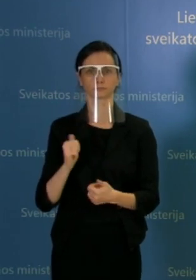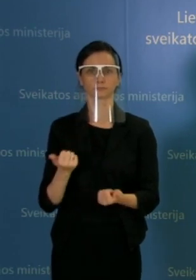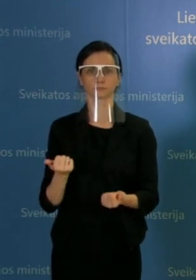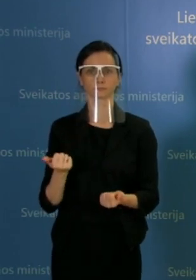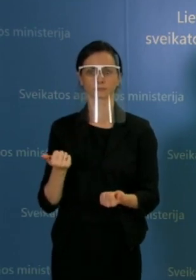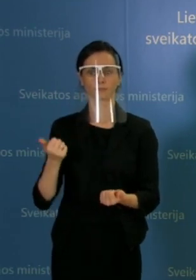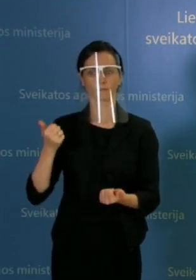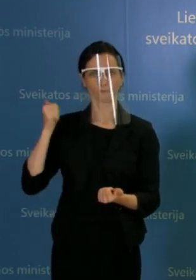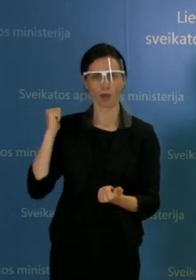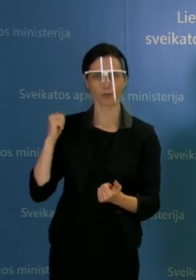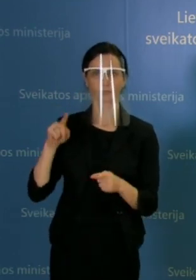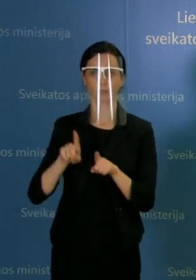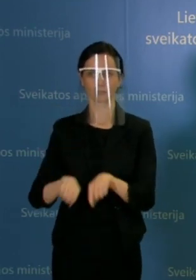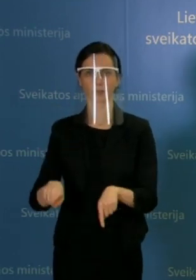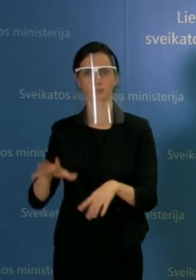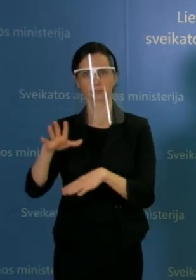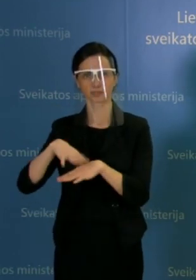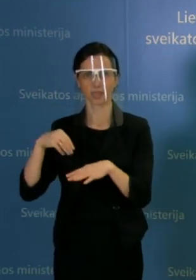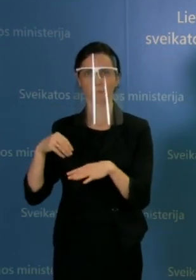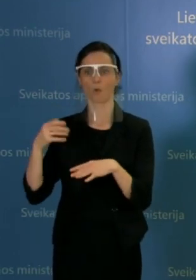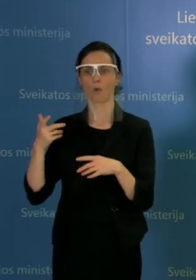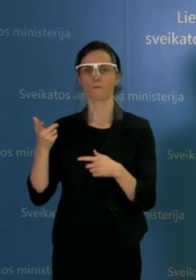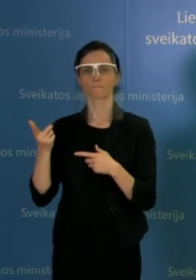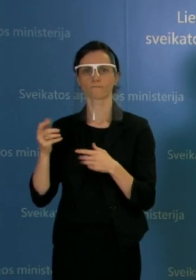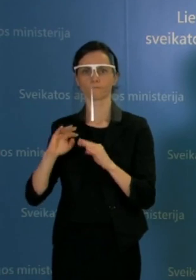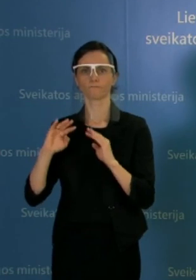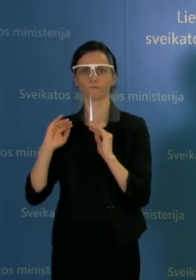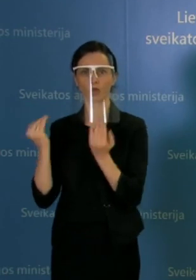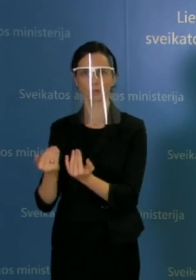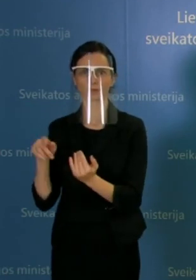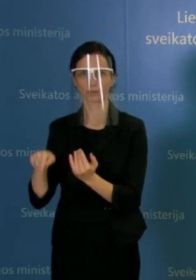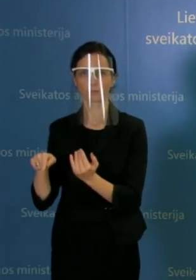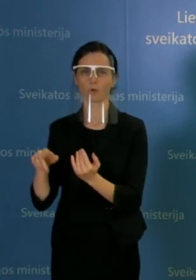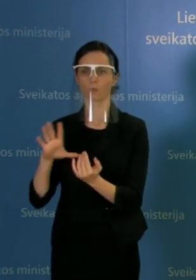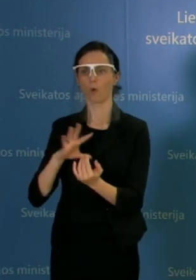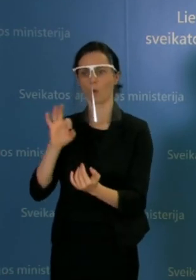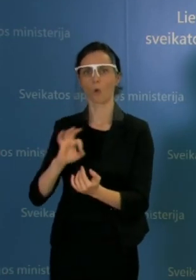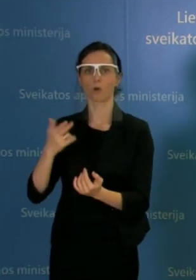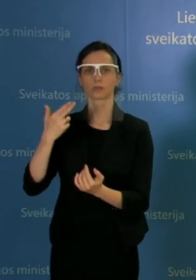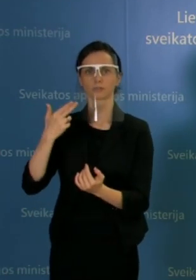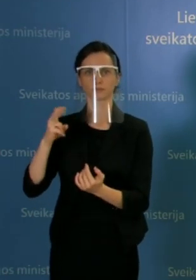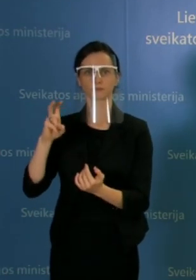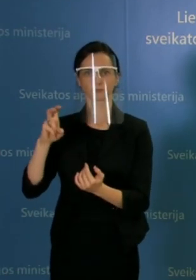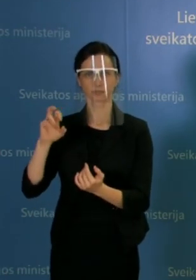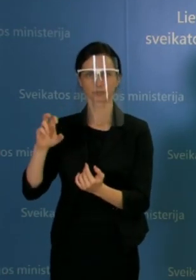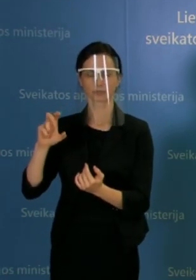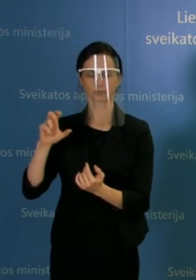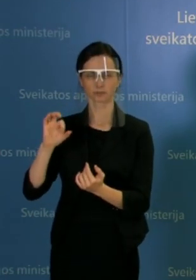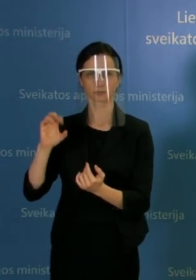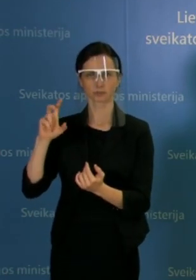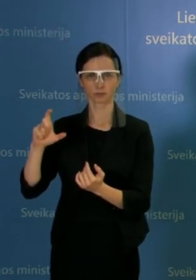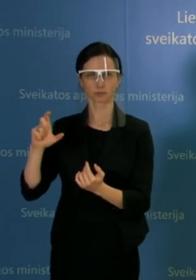Seimo valdyboje susilaukiam klausimų ir paragenimų dėl Nacionalinio visuomenės seikatos centro lėšų skirimo,